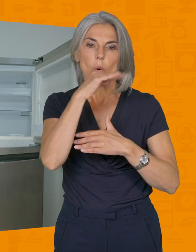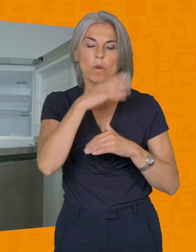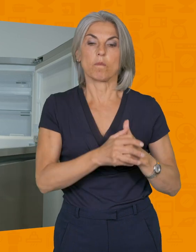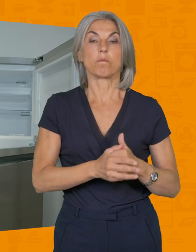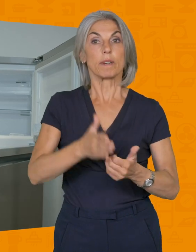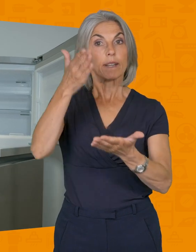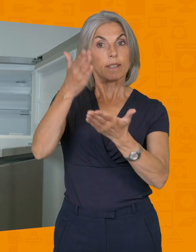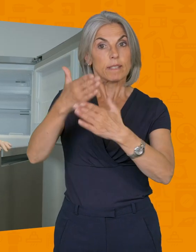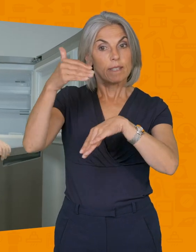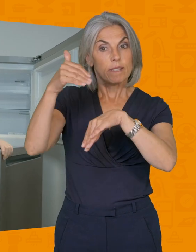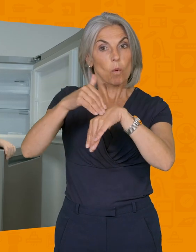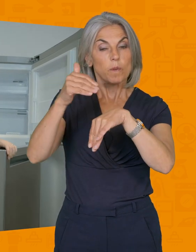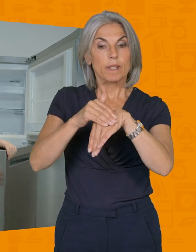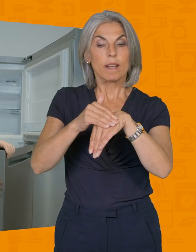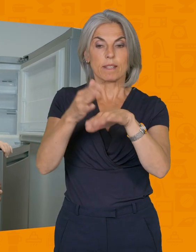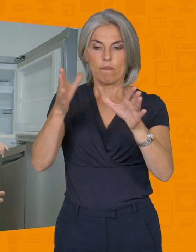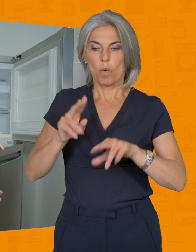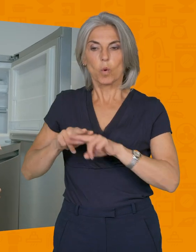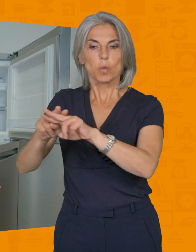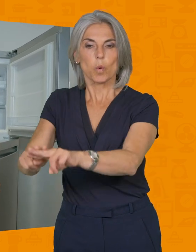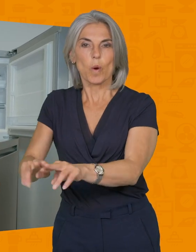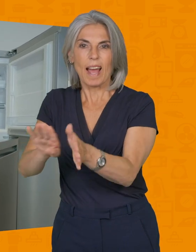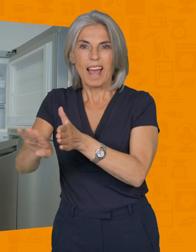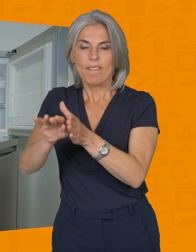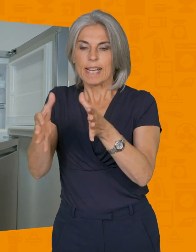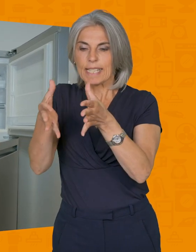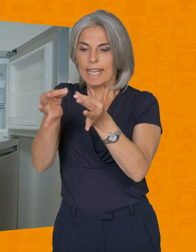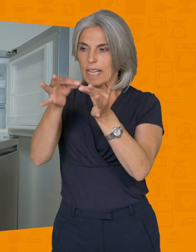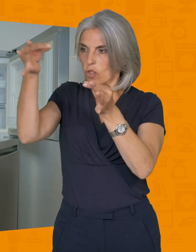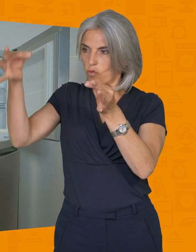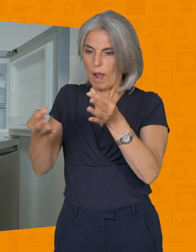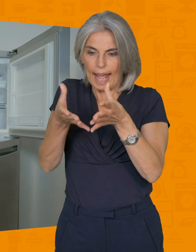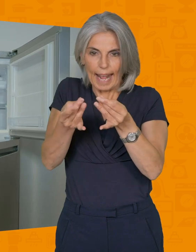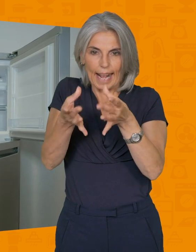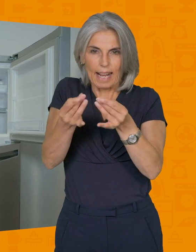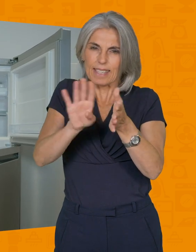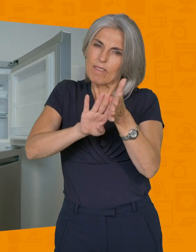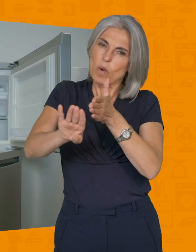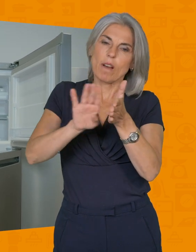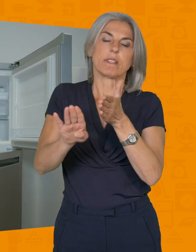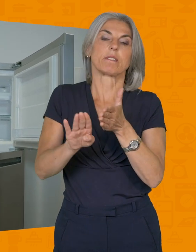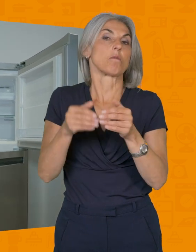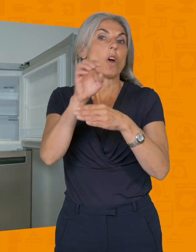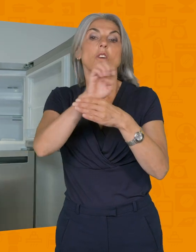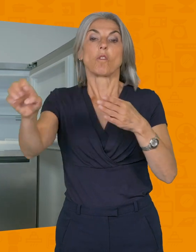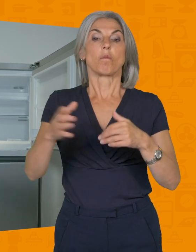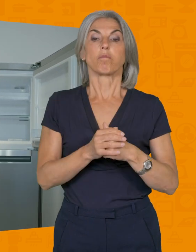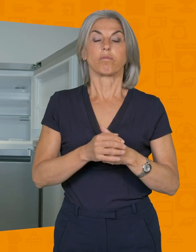Et dernière chose et non des moindres, quand vous le stockez, évitez d'écraser les joints de votre appareil. Je vous donne un exemple. Vous venez